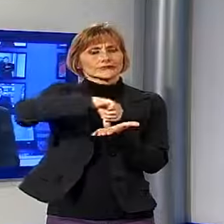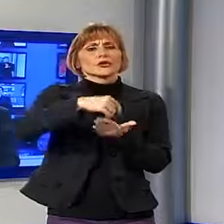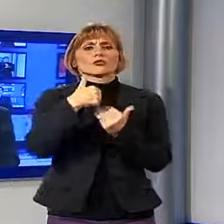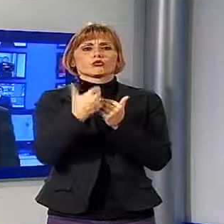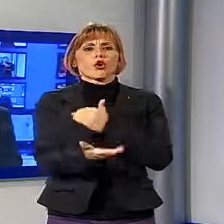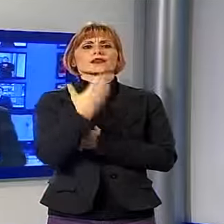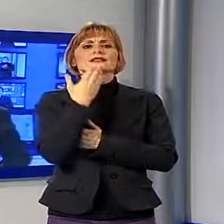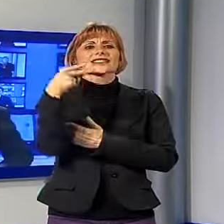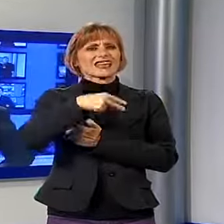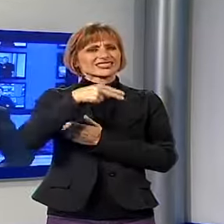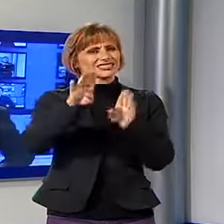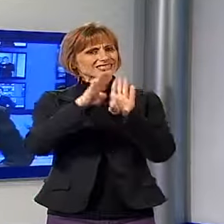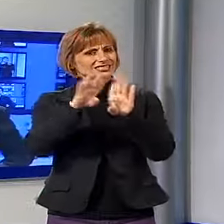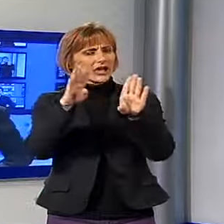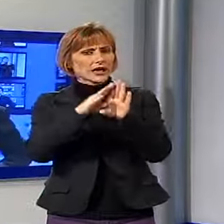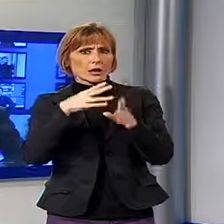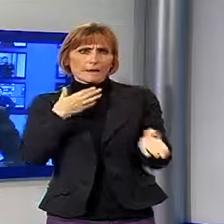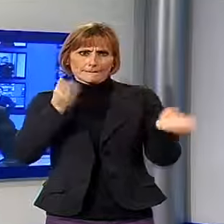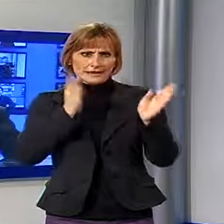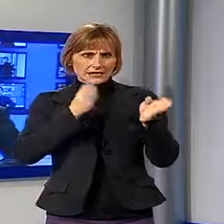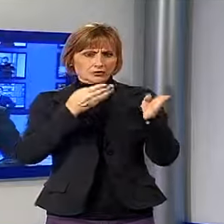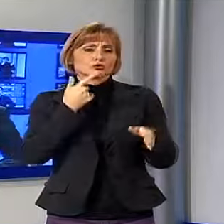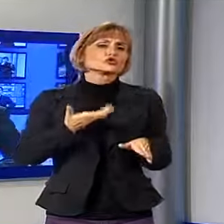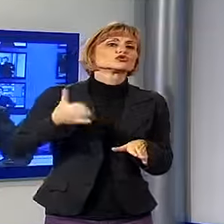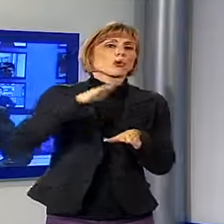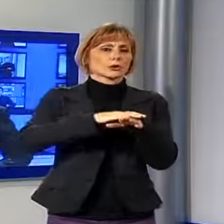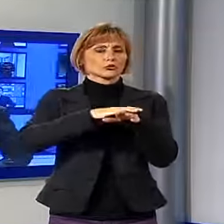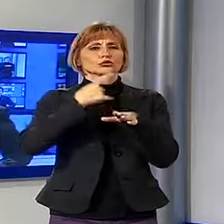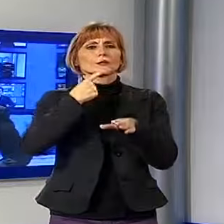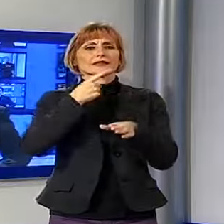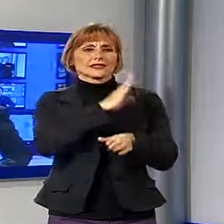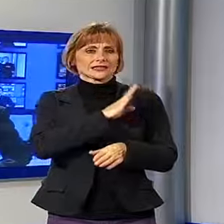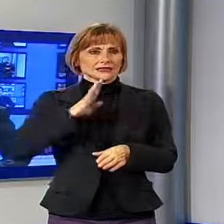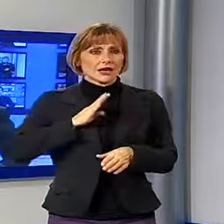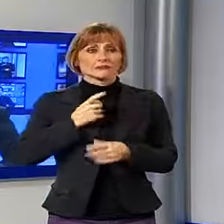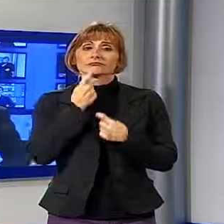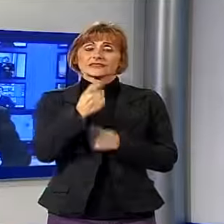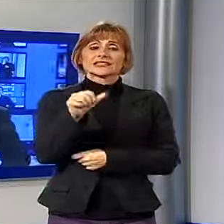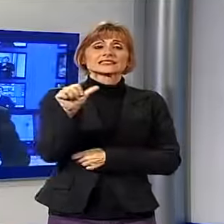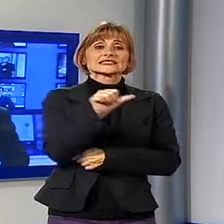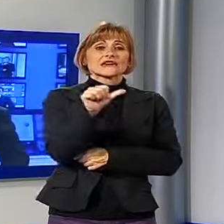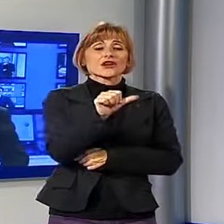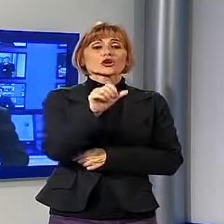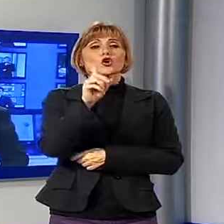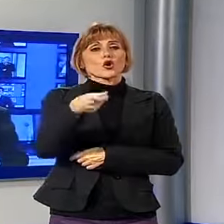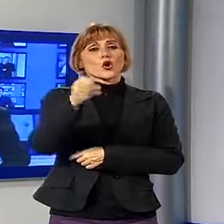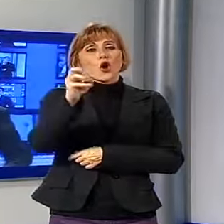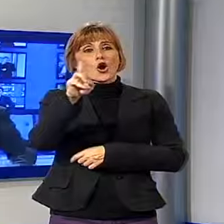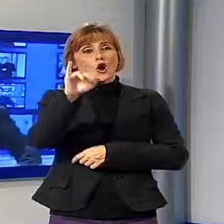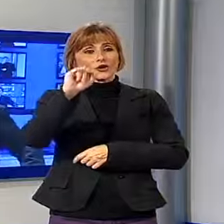inutilizzabile da parte delle persone diversamente abili. Lo afferma Stefano Gori, l'atleta non vedente che ogni giorno utilizza il mezzo